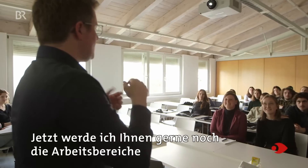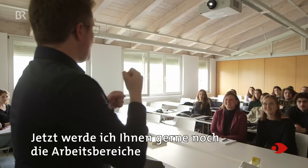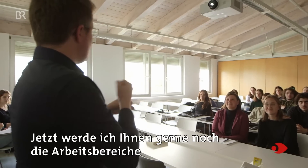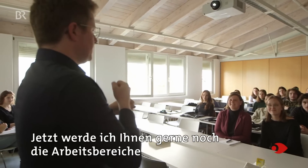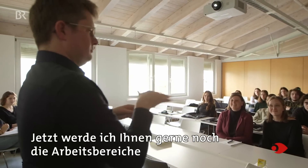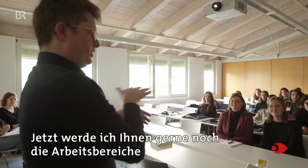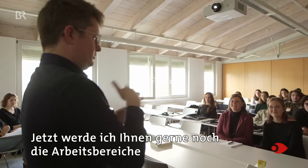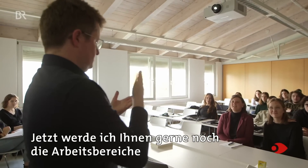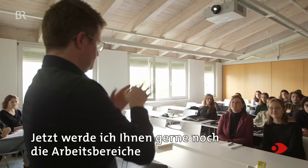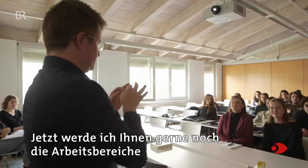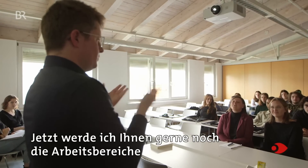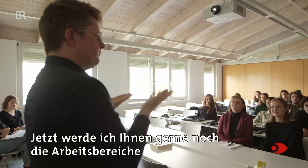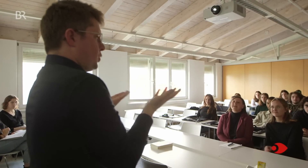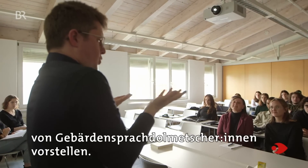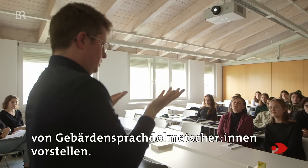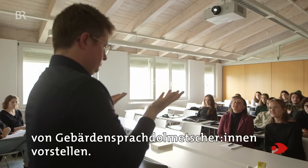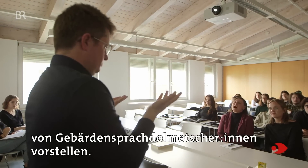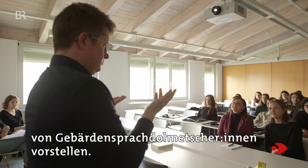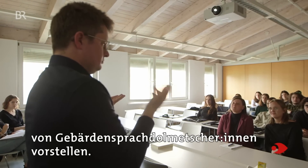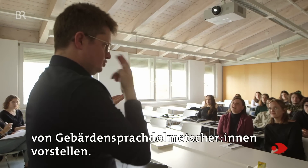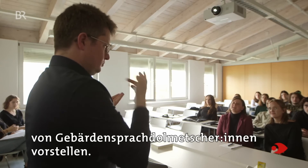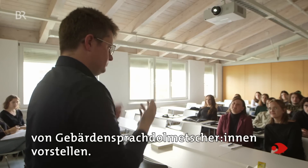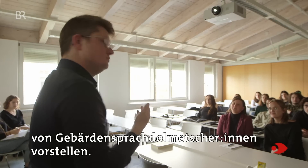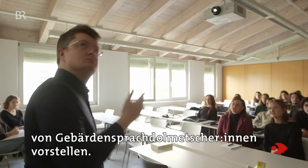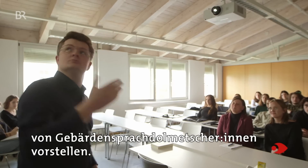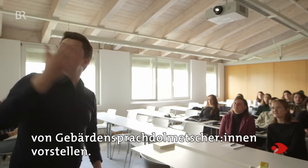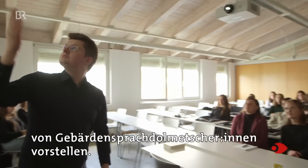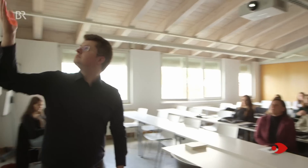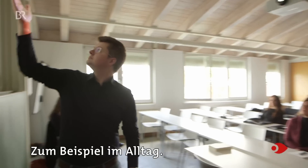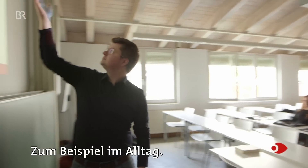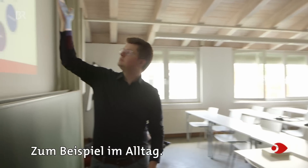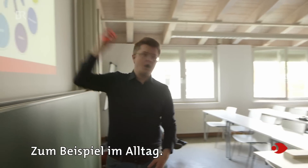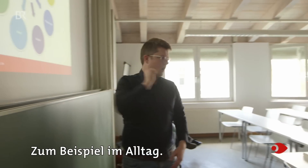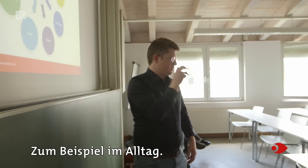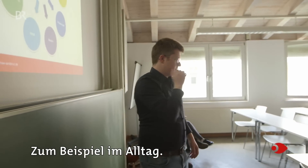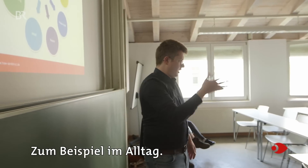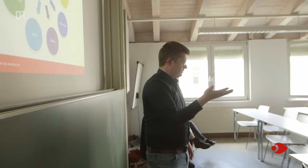Jetzt werde ich Ihnen gerne noch die Arbeitsbereiche von GebärdensprachdolmetscherInnen vorstellen, zum Beispiel im Alltag.